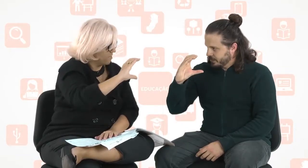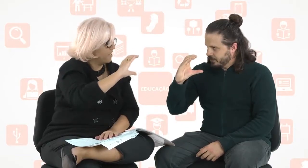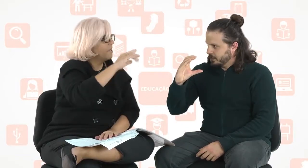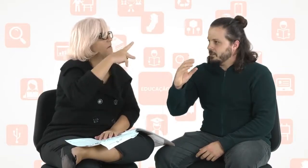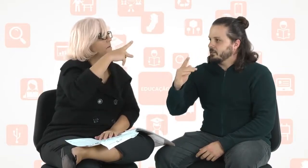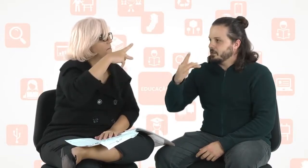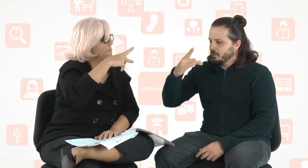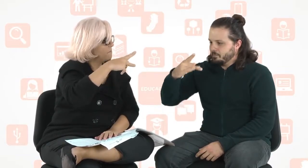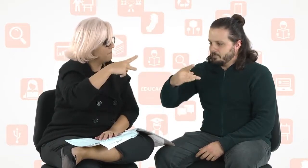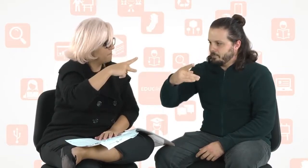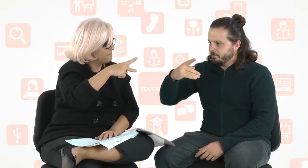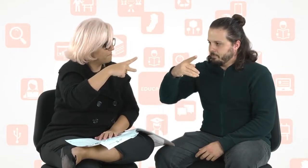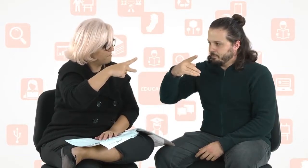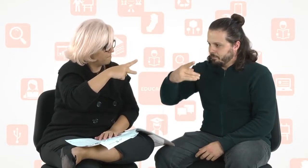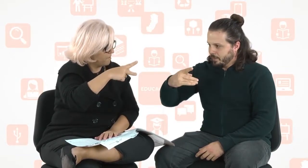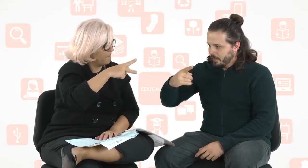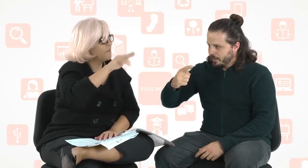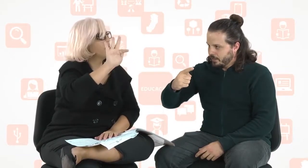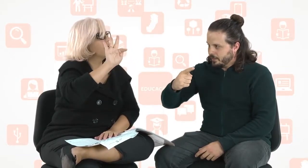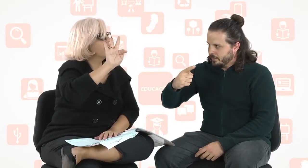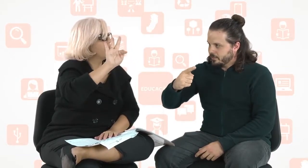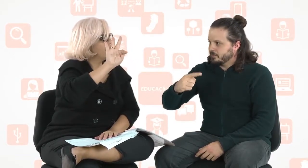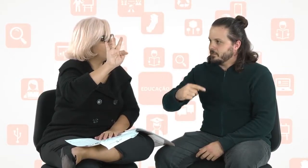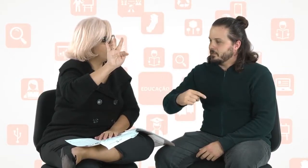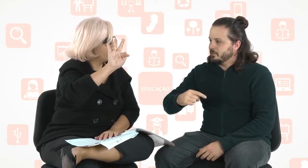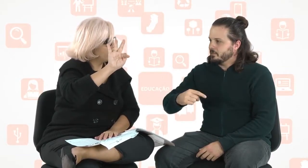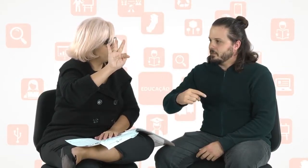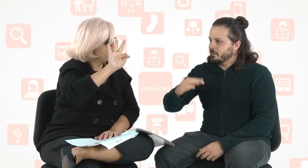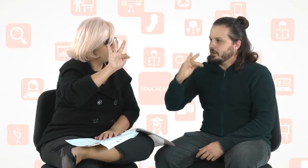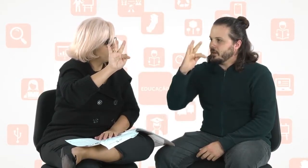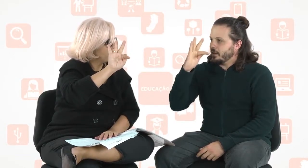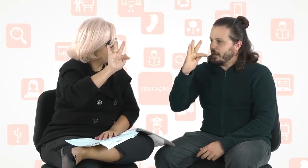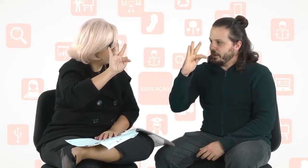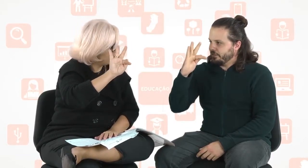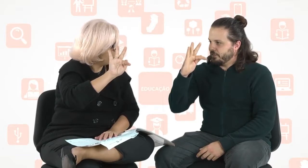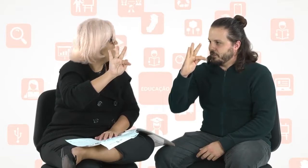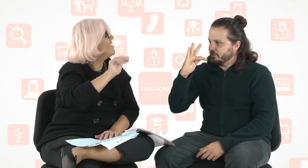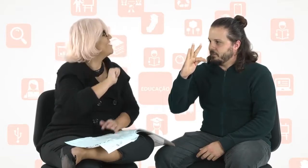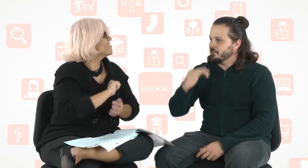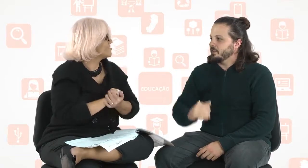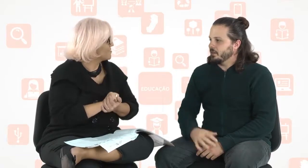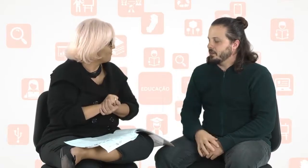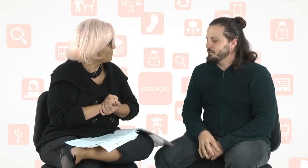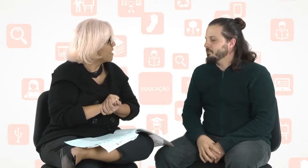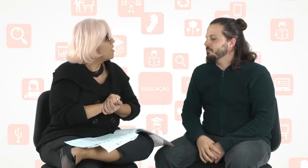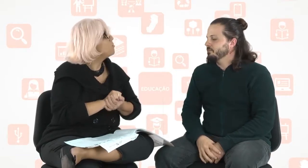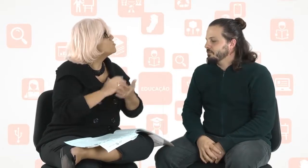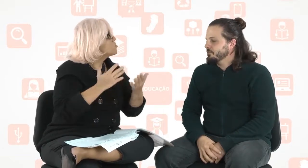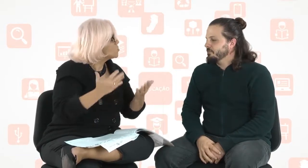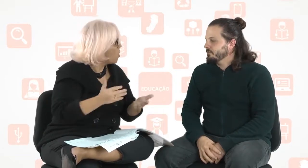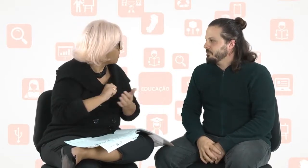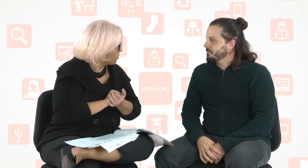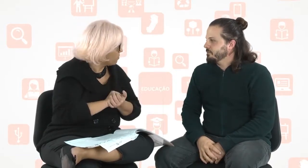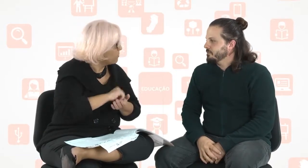C. P. F. F. Isso. Legal. O histórico.